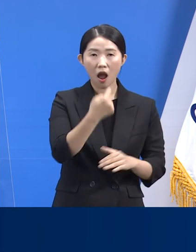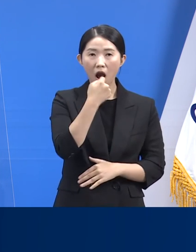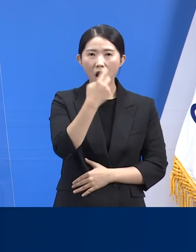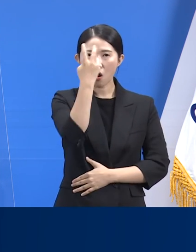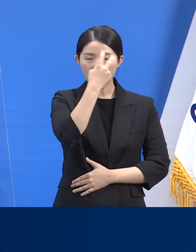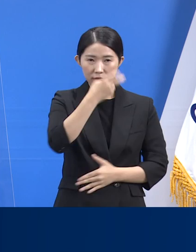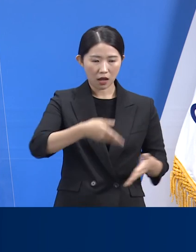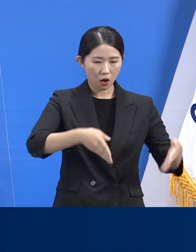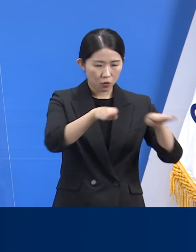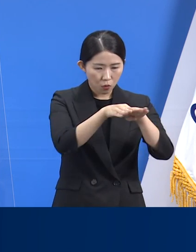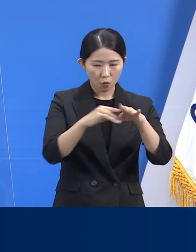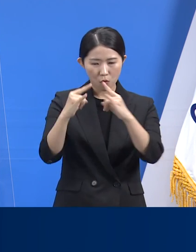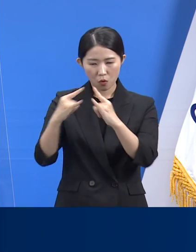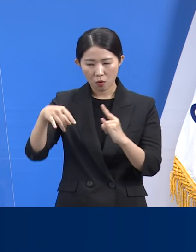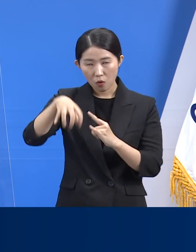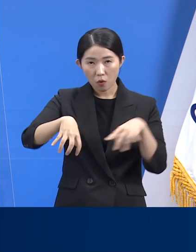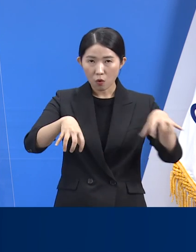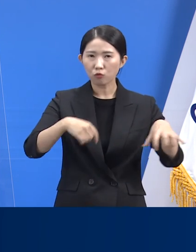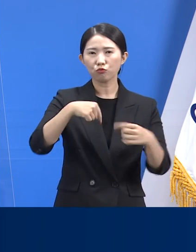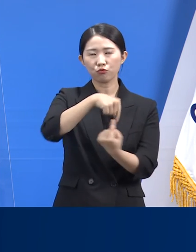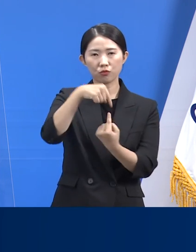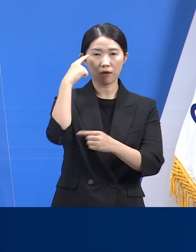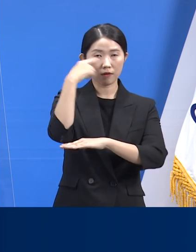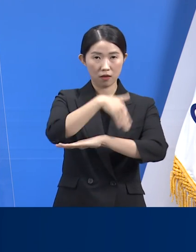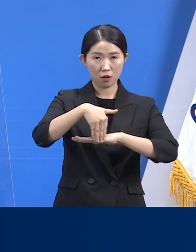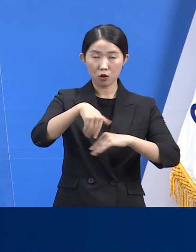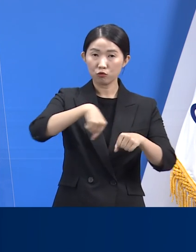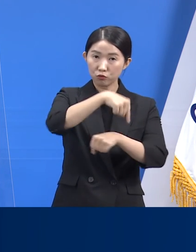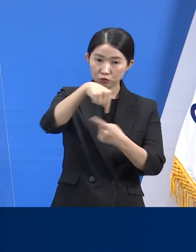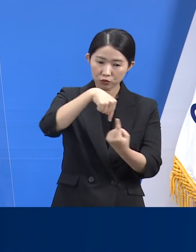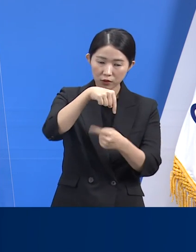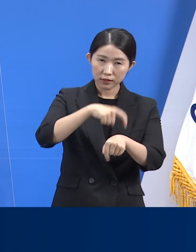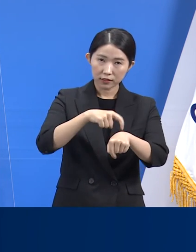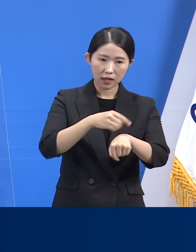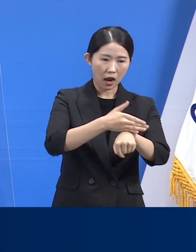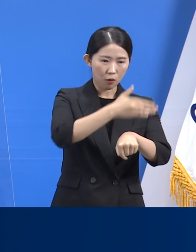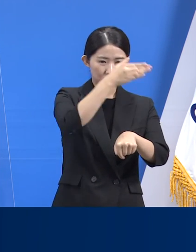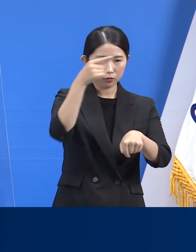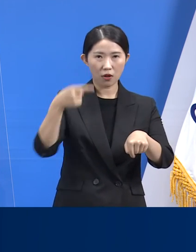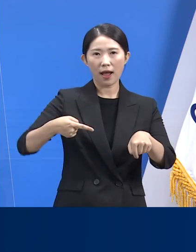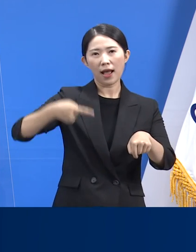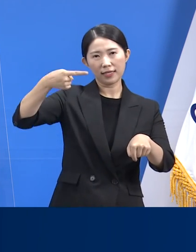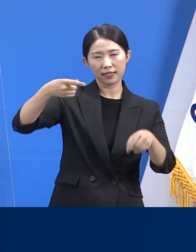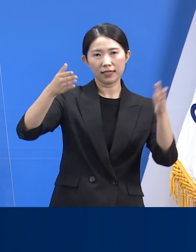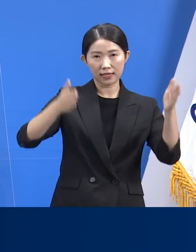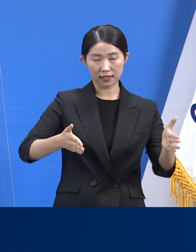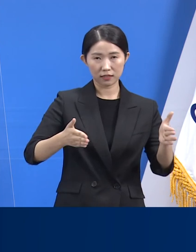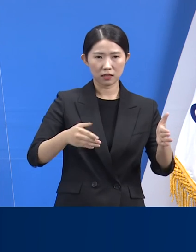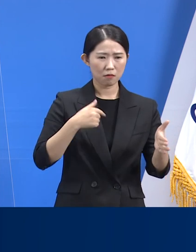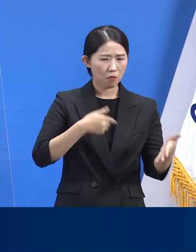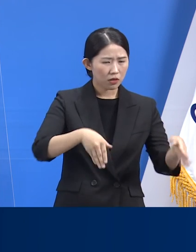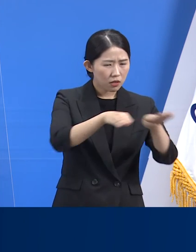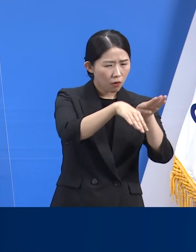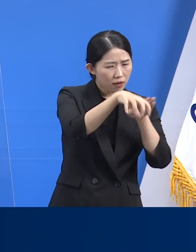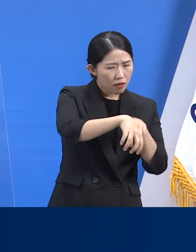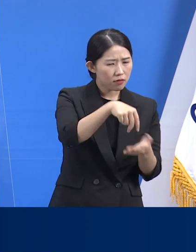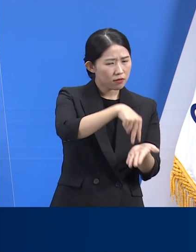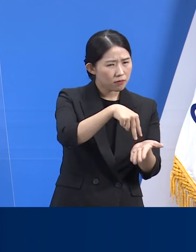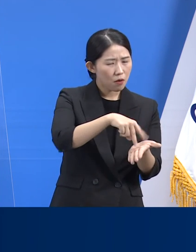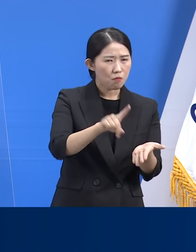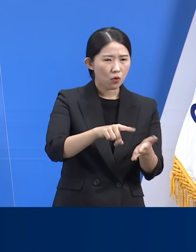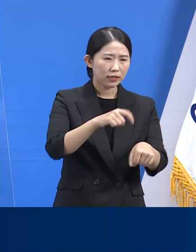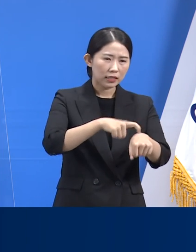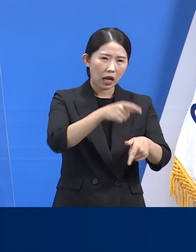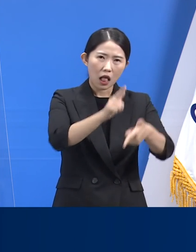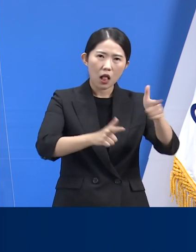임시선별검사소를 운영할 예정입니다. 운영시간은 오전 9시부터 1시까지이며 기간 사정에 따라 조금 상의할 수 있으므로